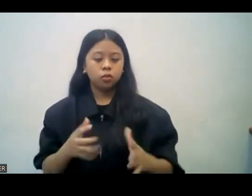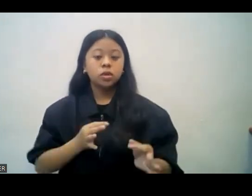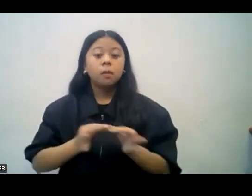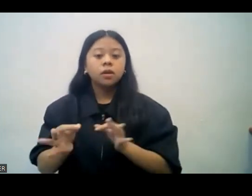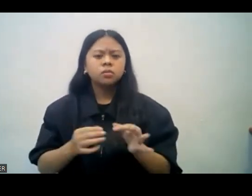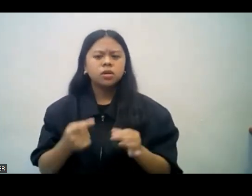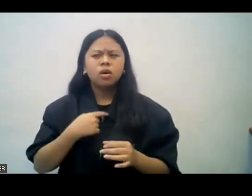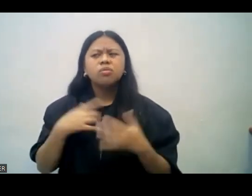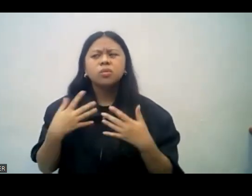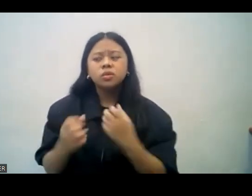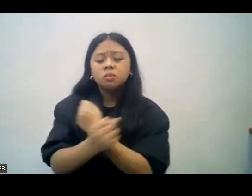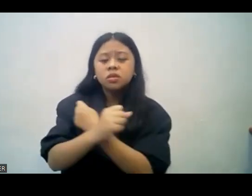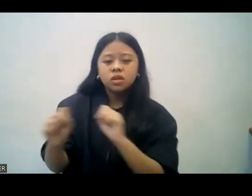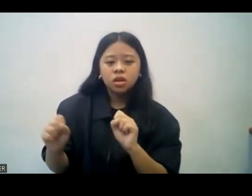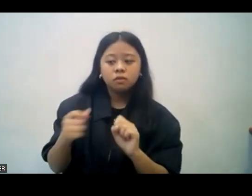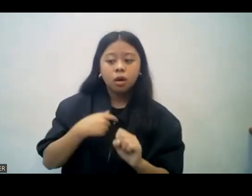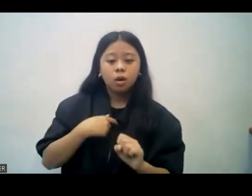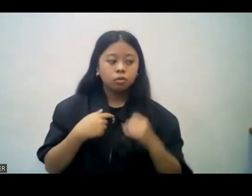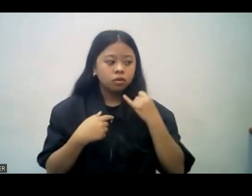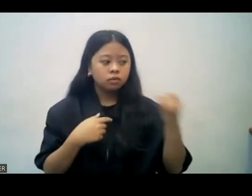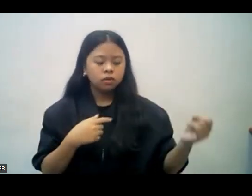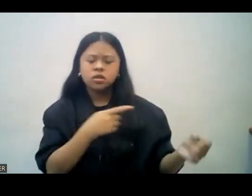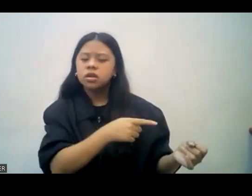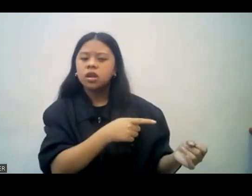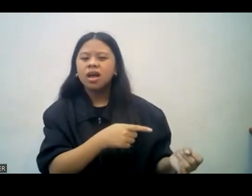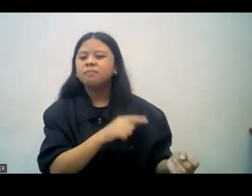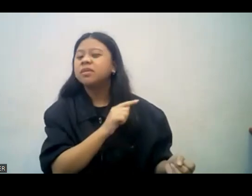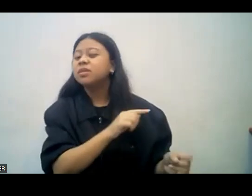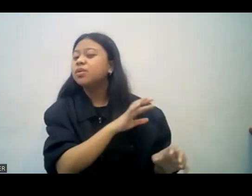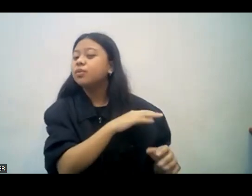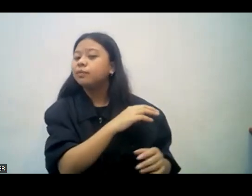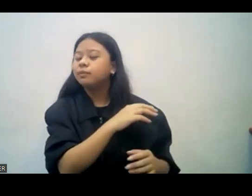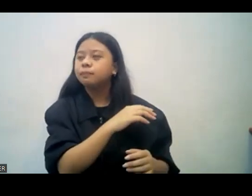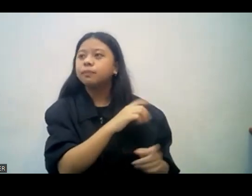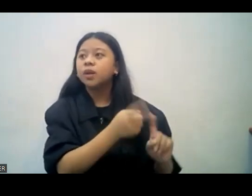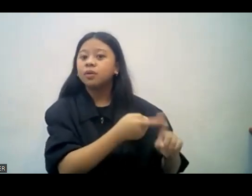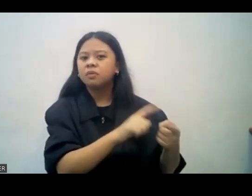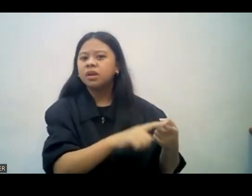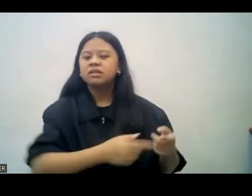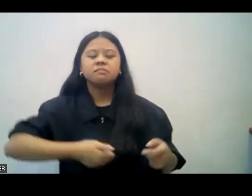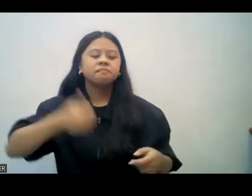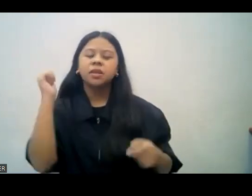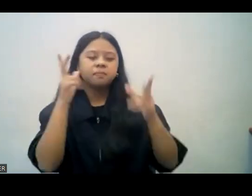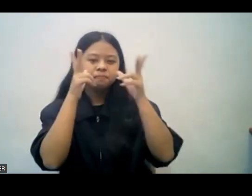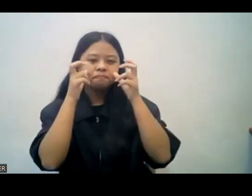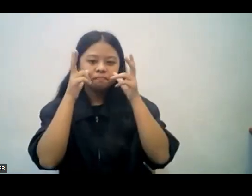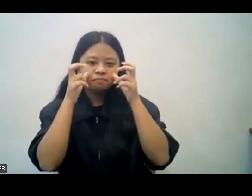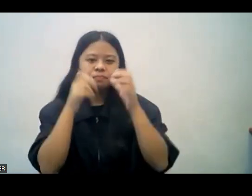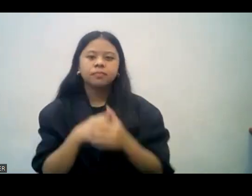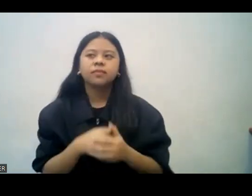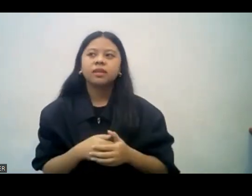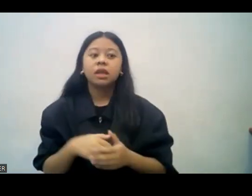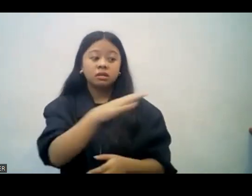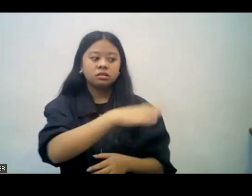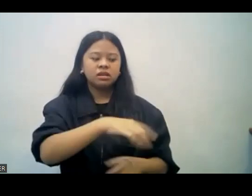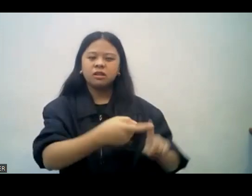ay naligtas at iniimbitahan ko sila, ayaw nilang makinig. So, even though they are my best friends, I felt lonely. Kaya